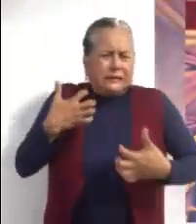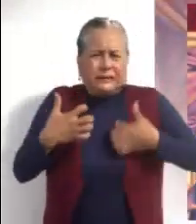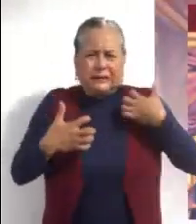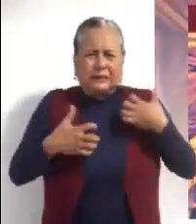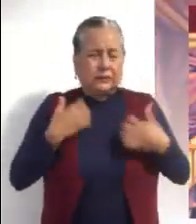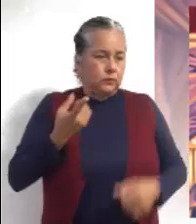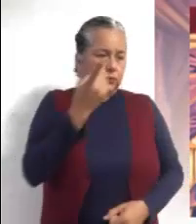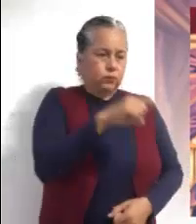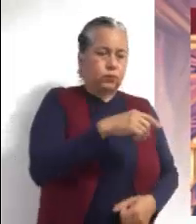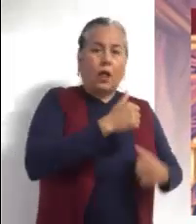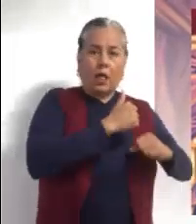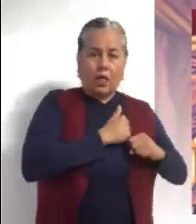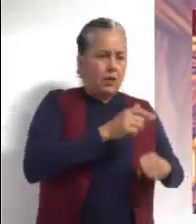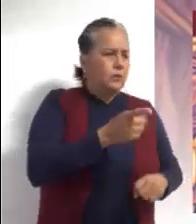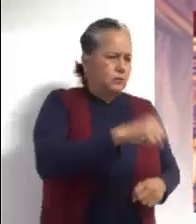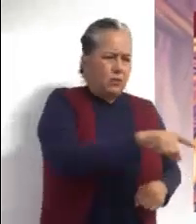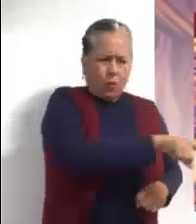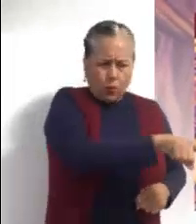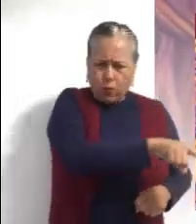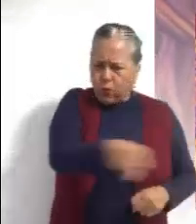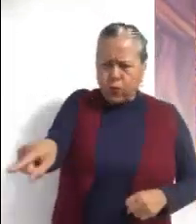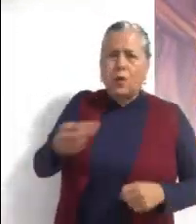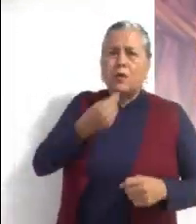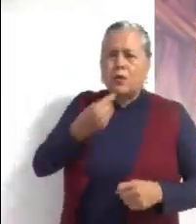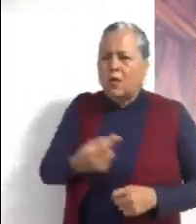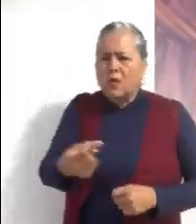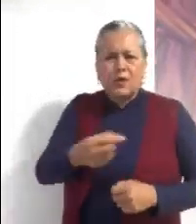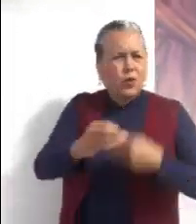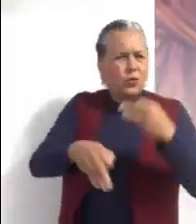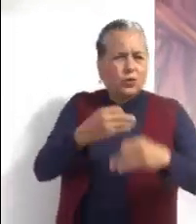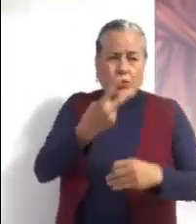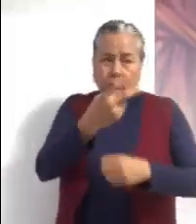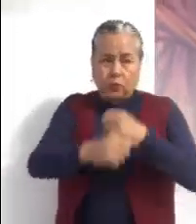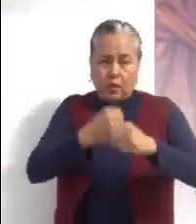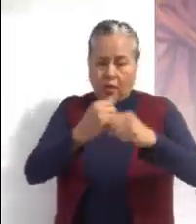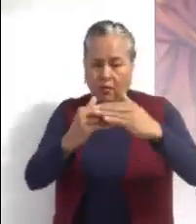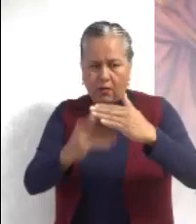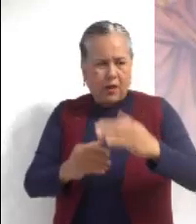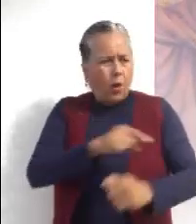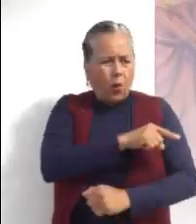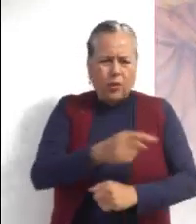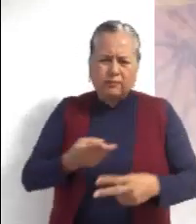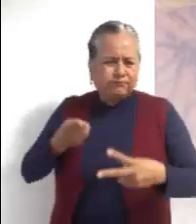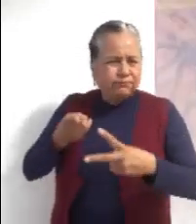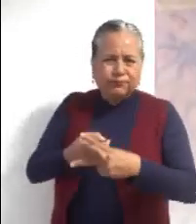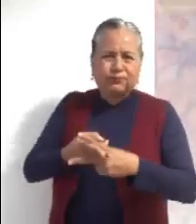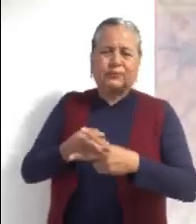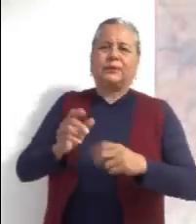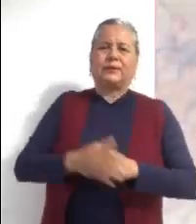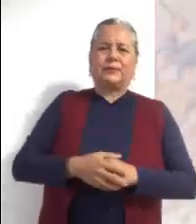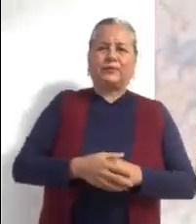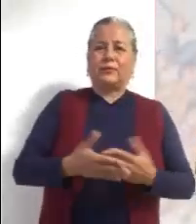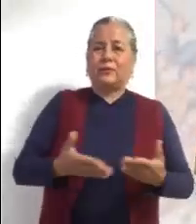de dos años Conforme a la fecha que los magos le habían indicado Así se cumplieron las palabras del profeta